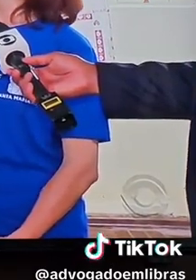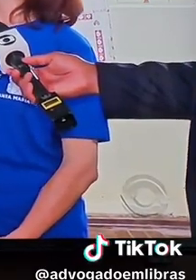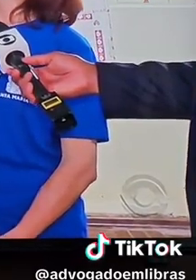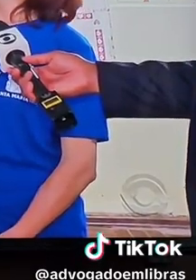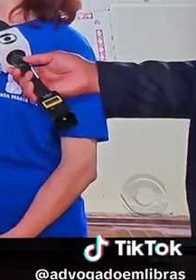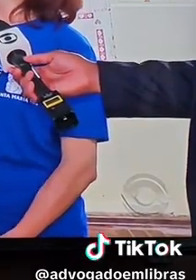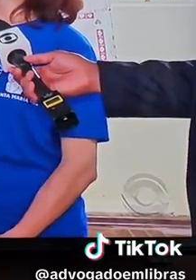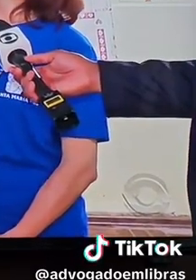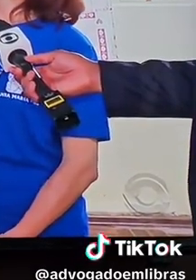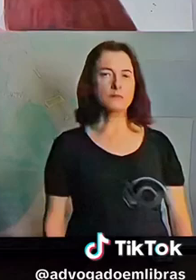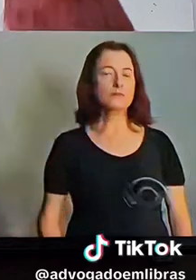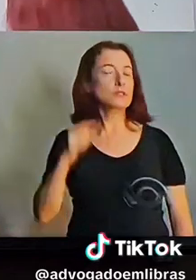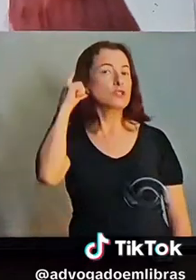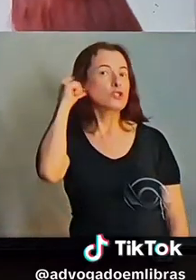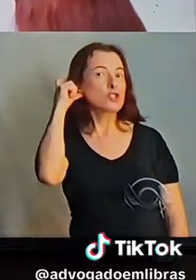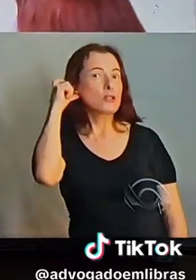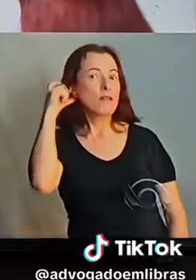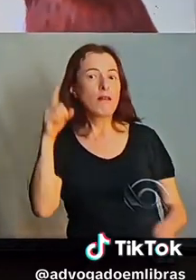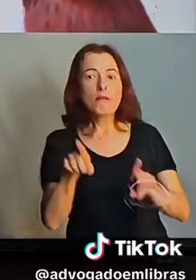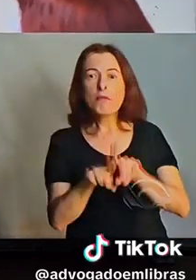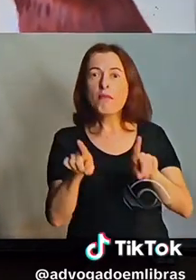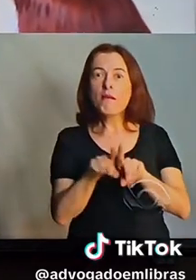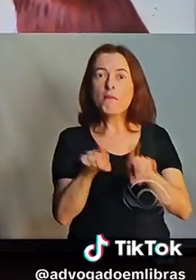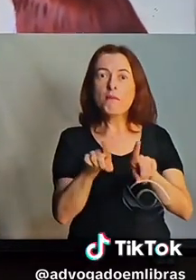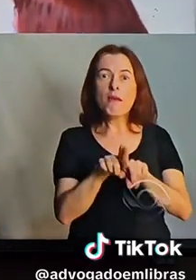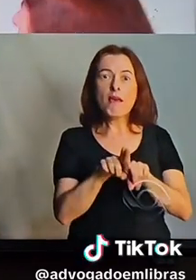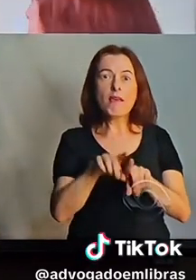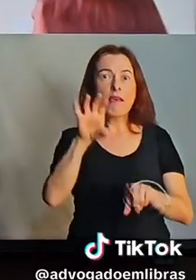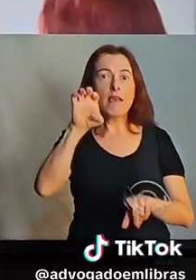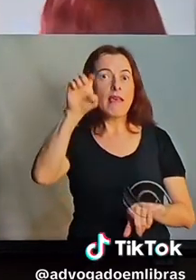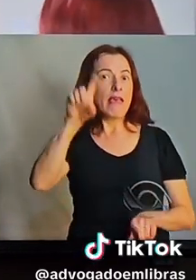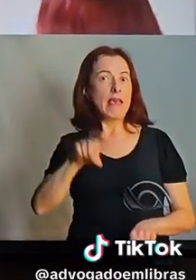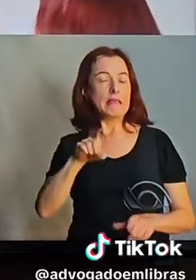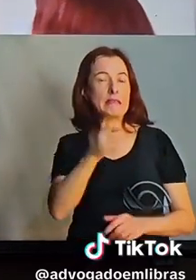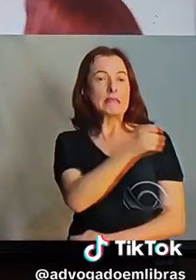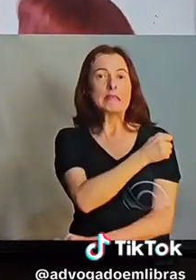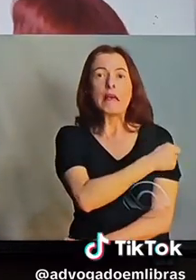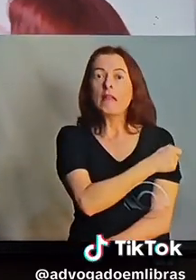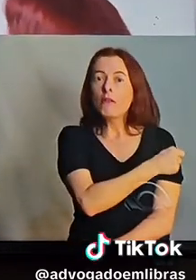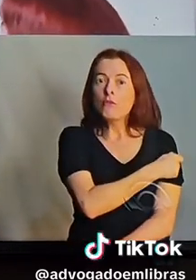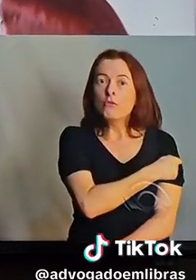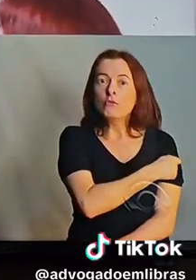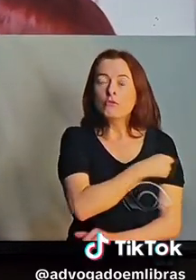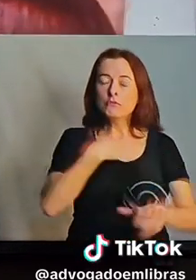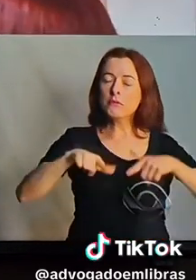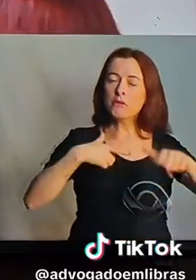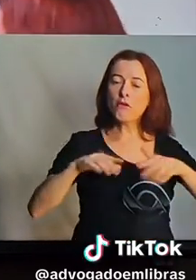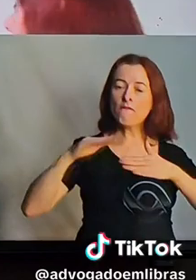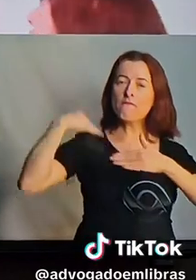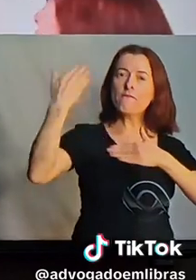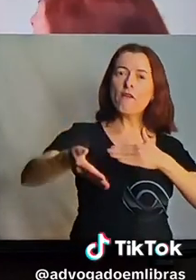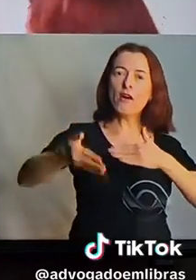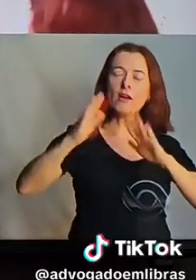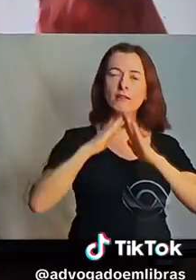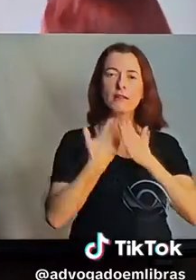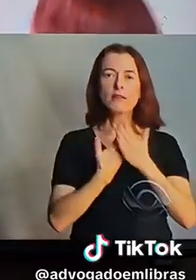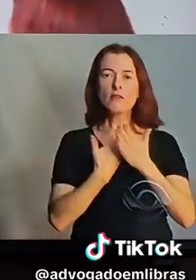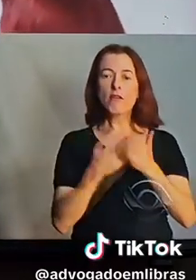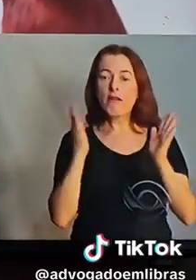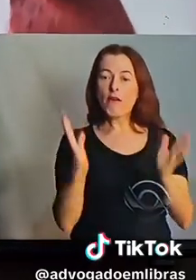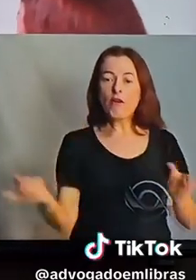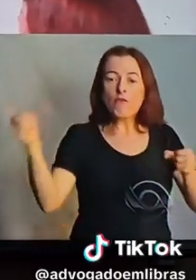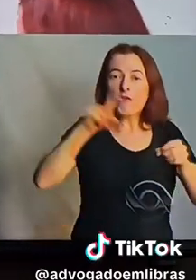está aprendendo e eu estou gostando muito também. O Giordano também estudou aqui, trabalhou fora e agora retornou como monitor.